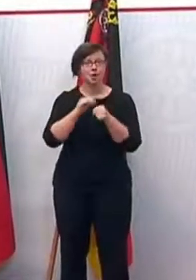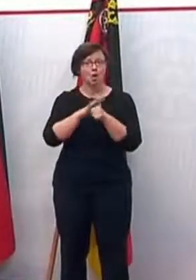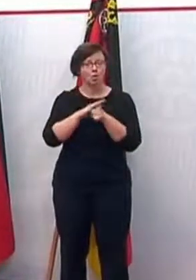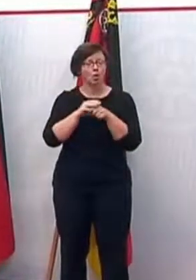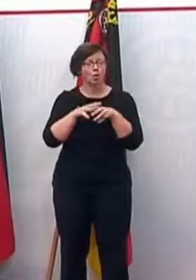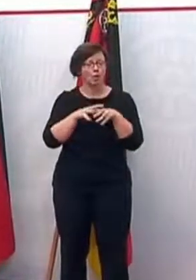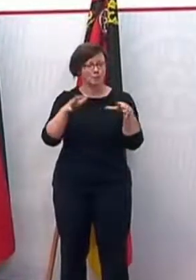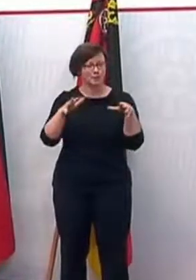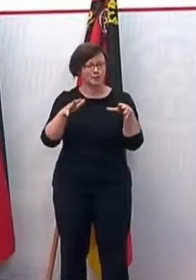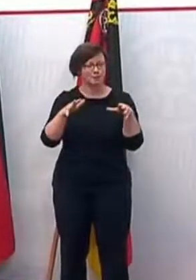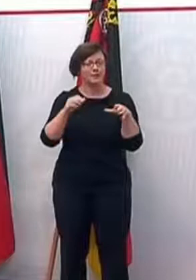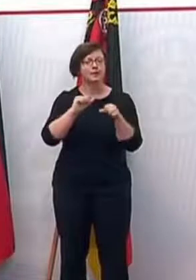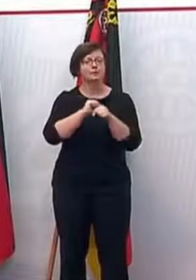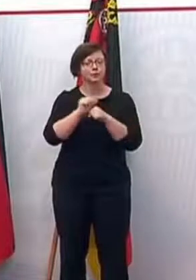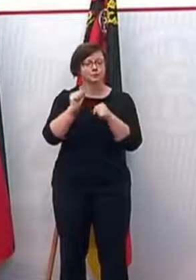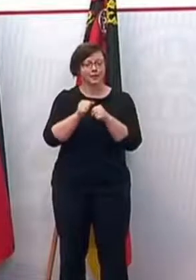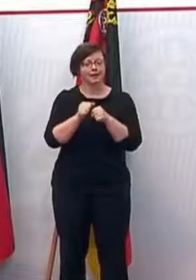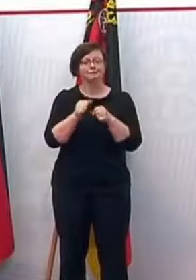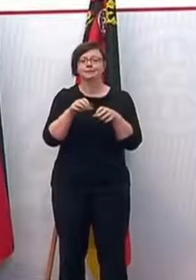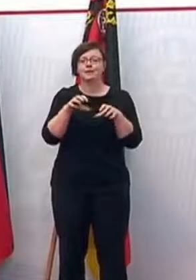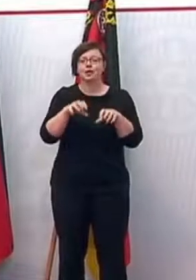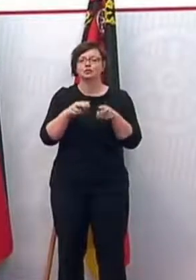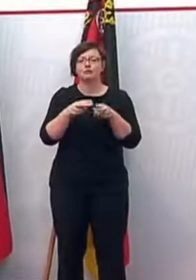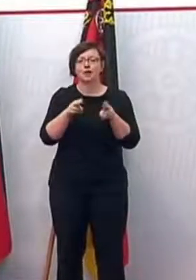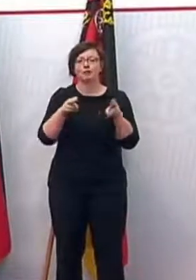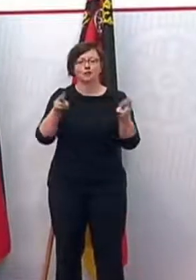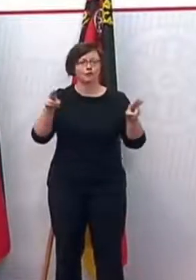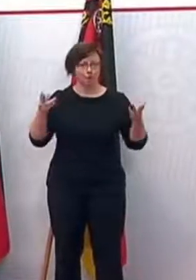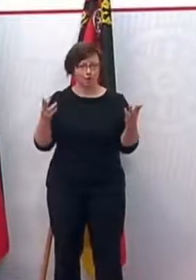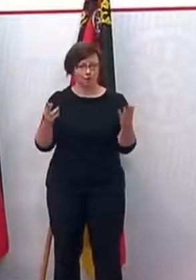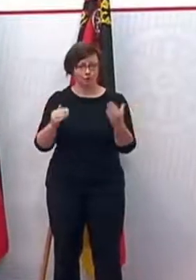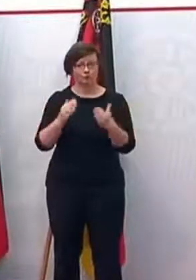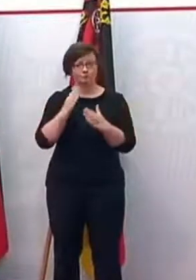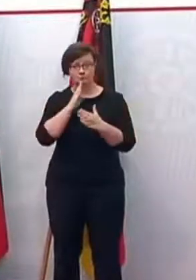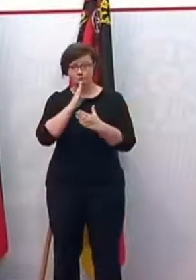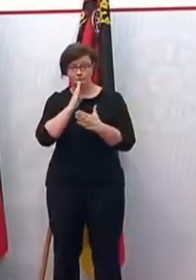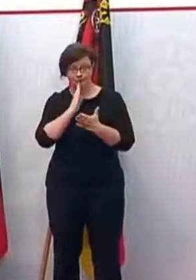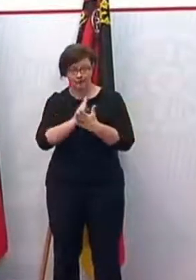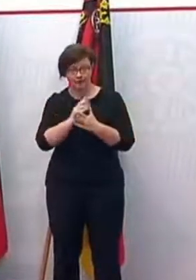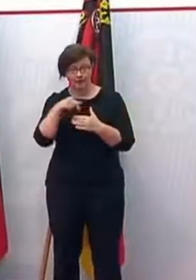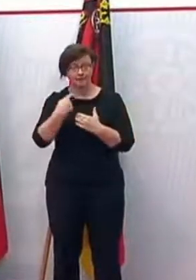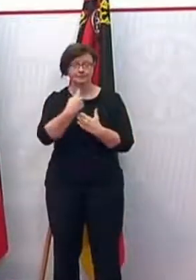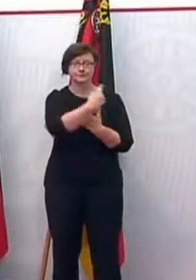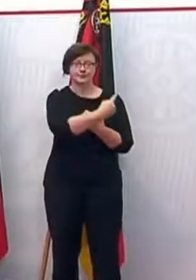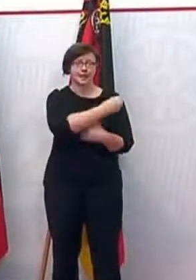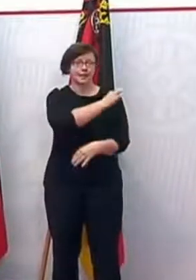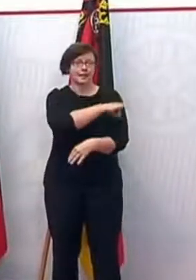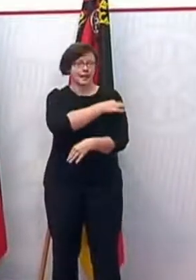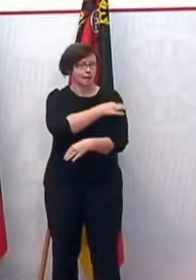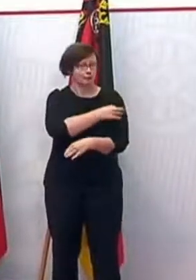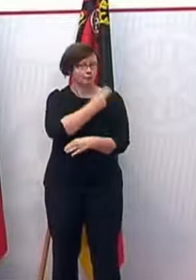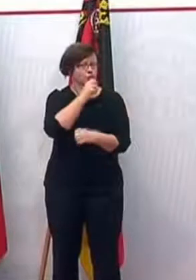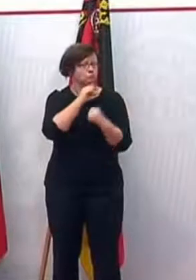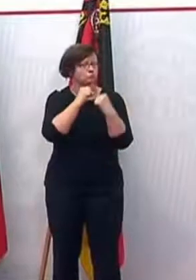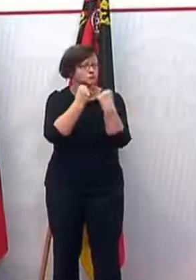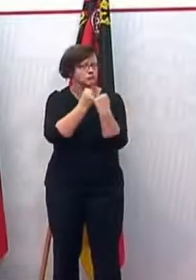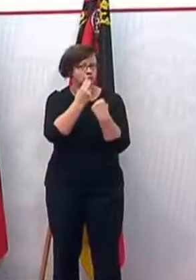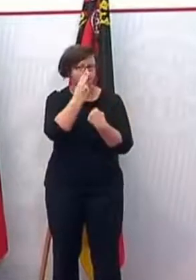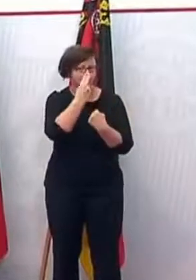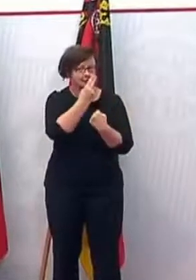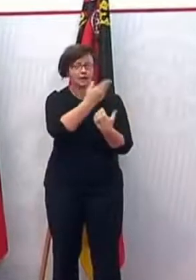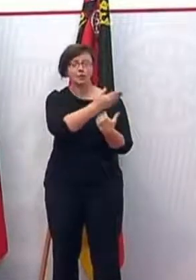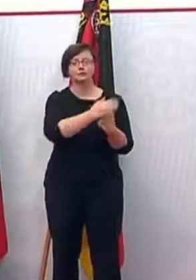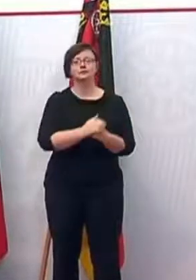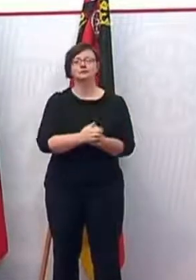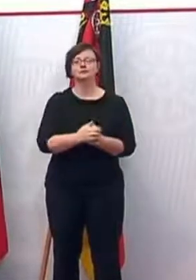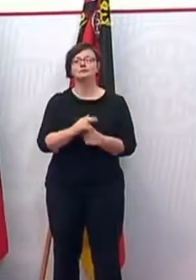-Pandemie berichten. Danach wird Clemens Hoch den Stand der Impfungen erläutern. Und schließlich,